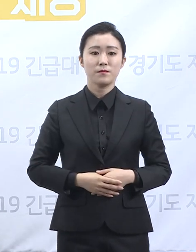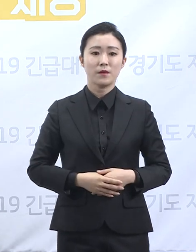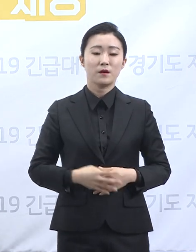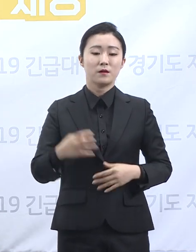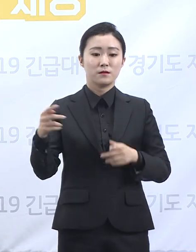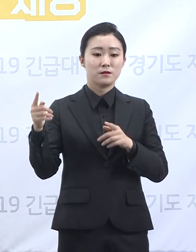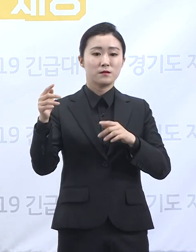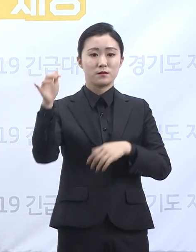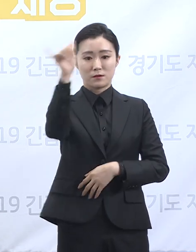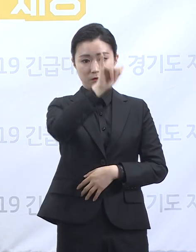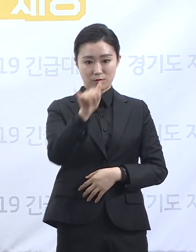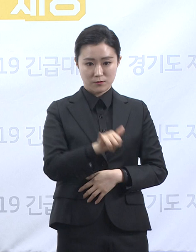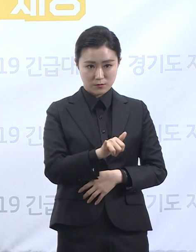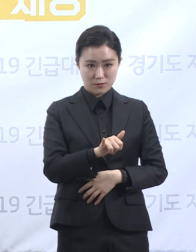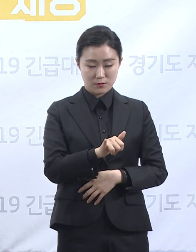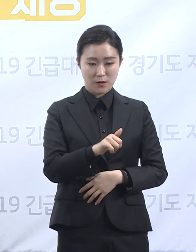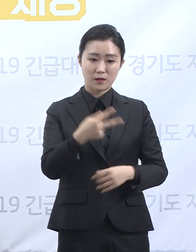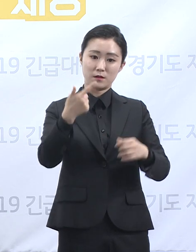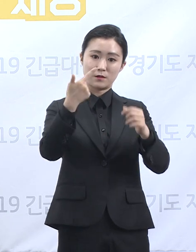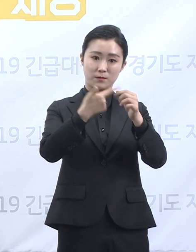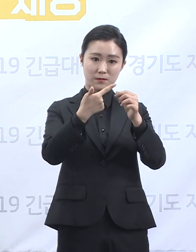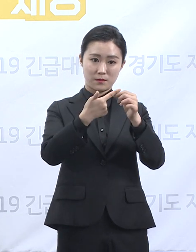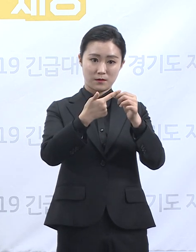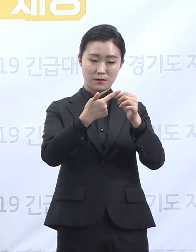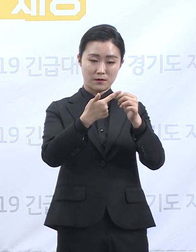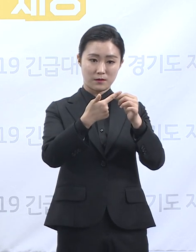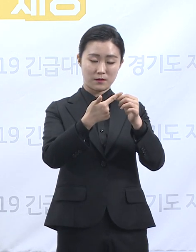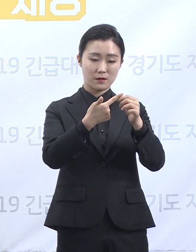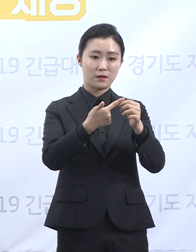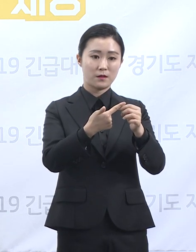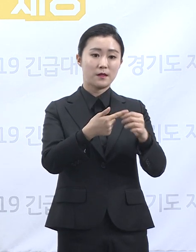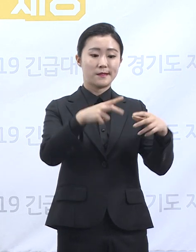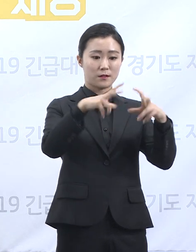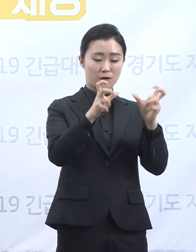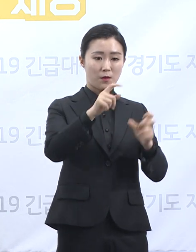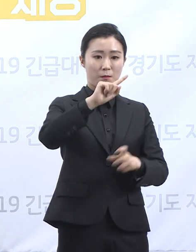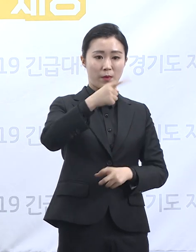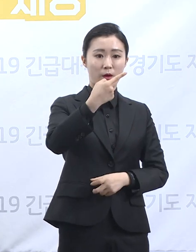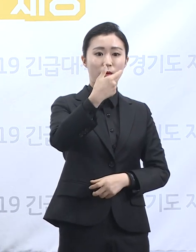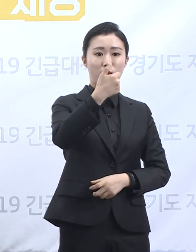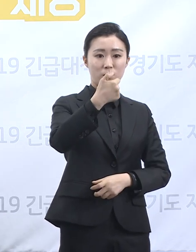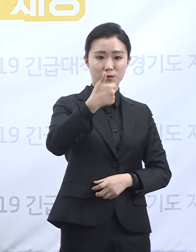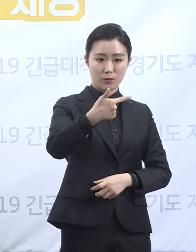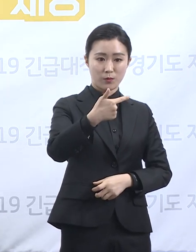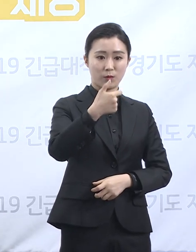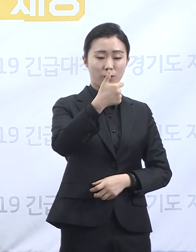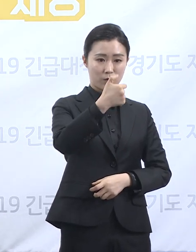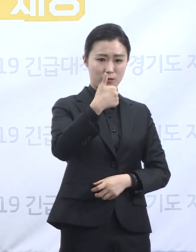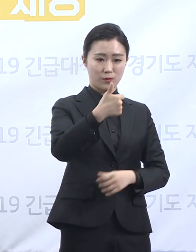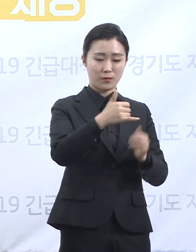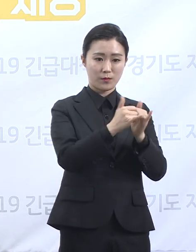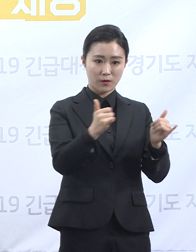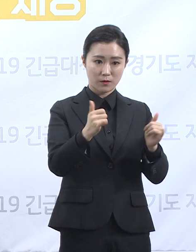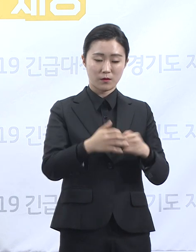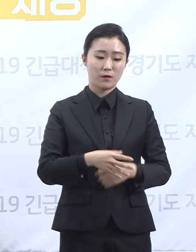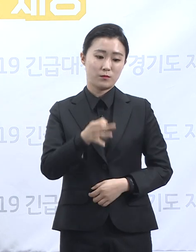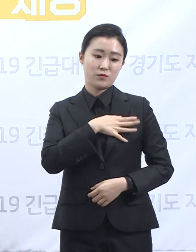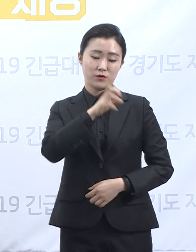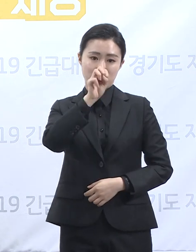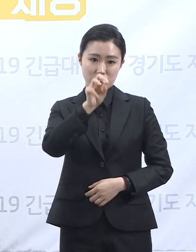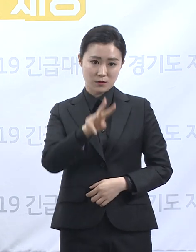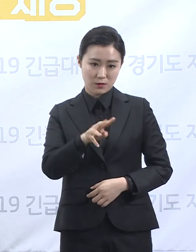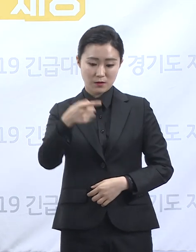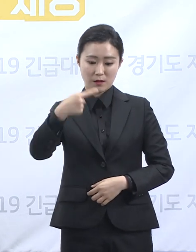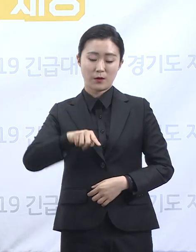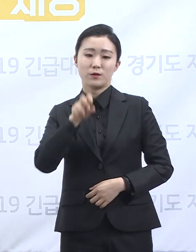시도 중 6번째이며 시군별로는 성남시가 155명, 부천시 142명, 용인시 89명 순으로